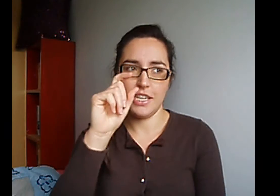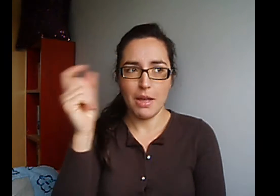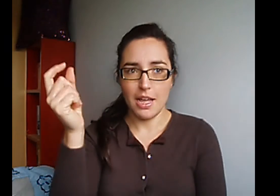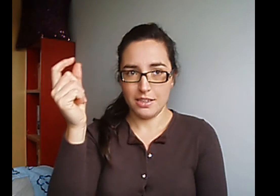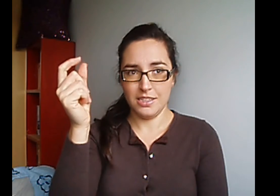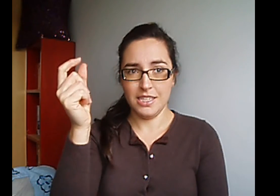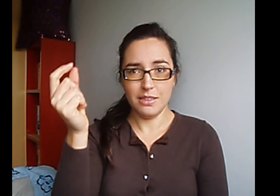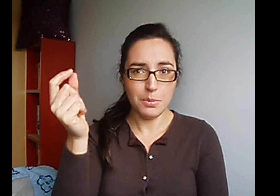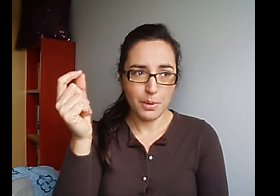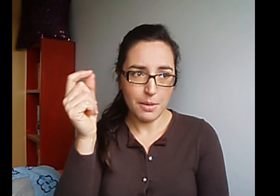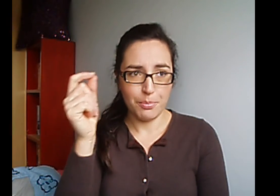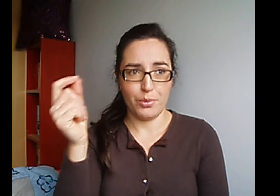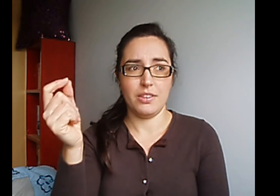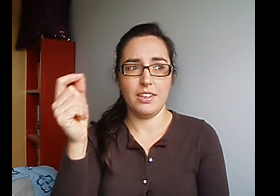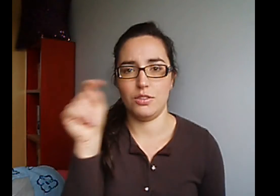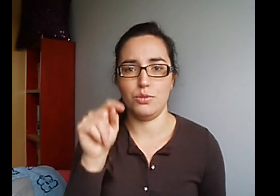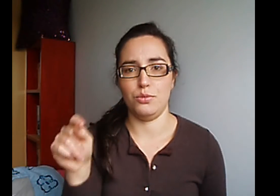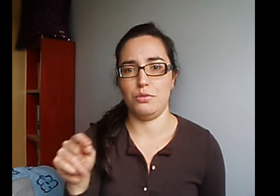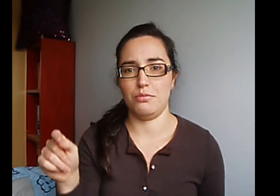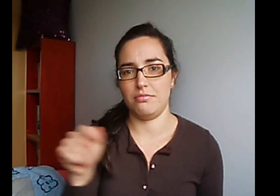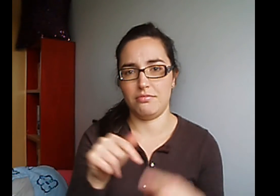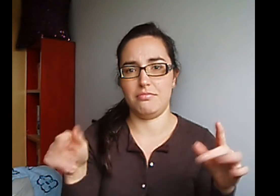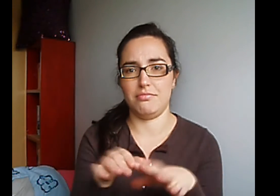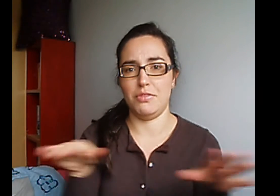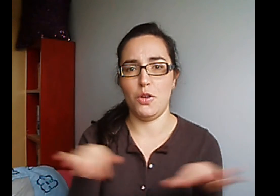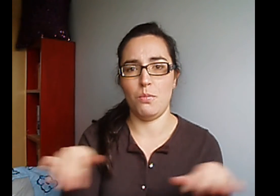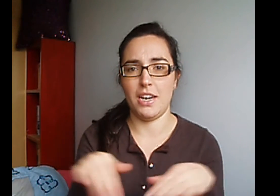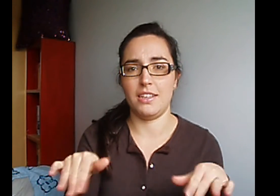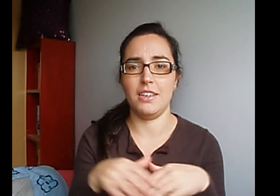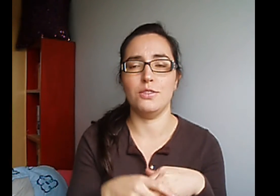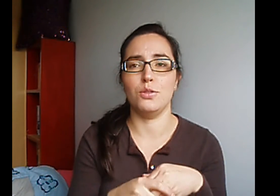llama Nipa Su nombre aquí en Youtube